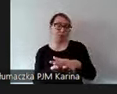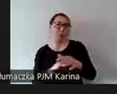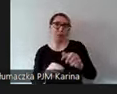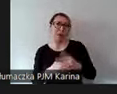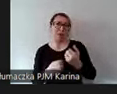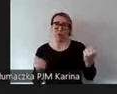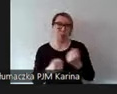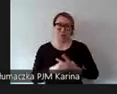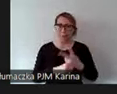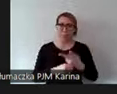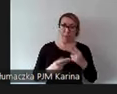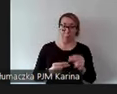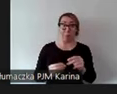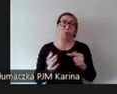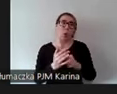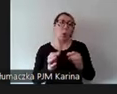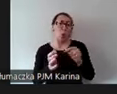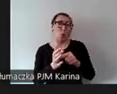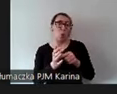o ten slajd.